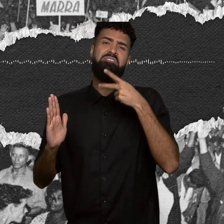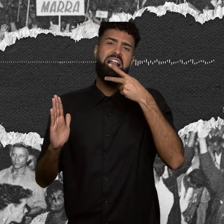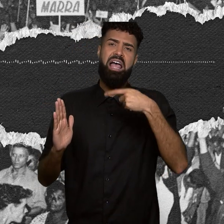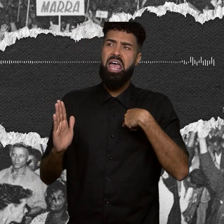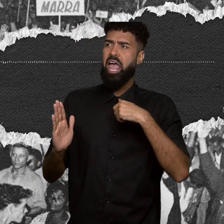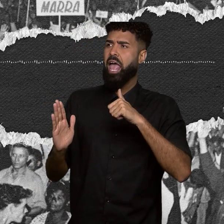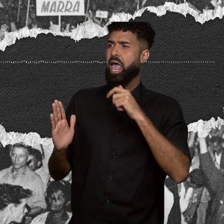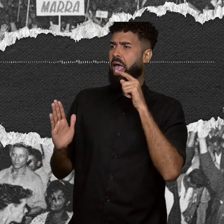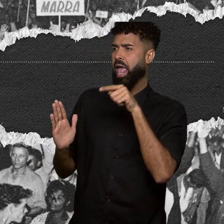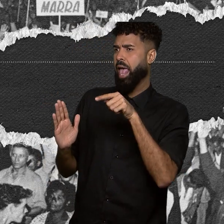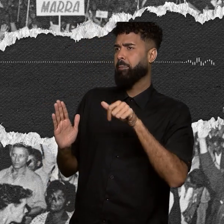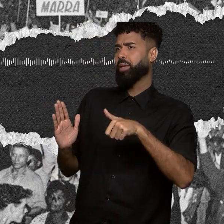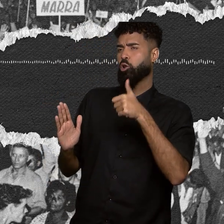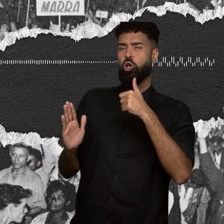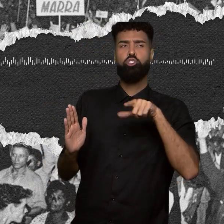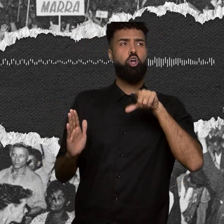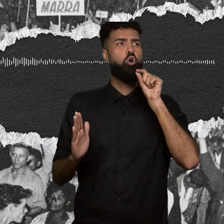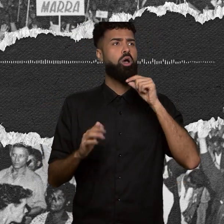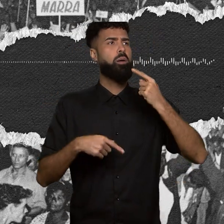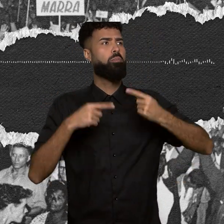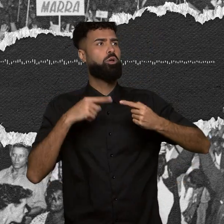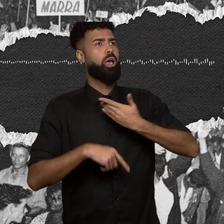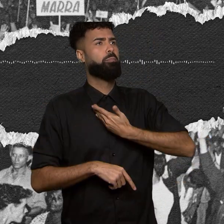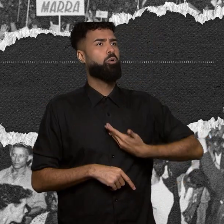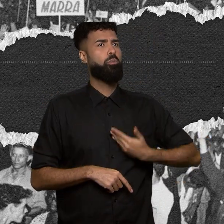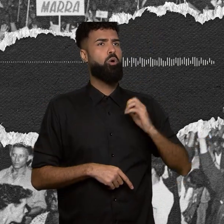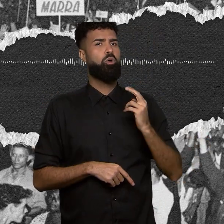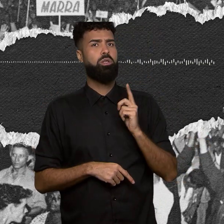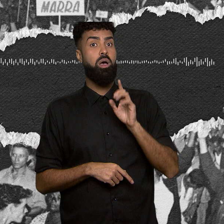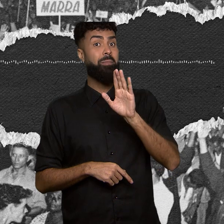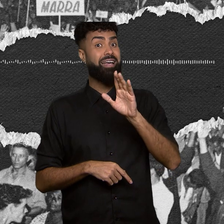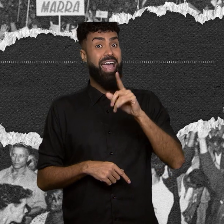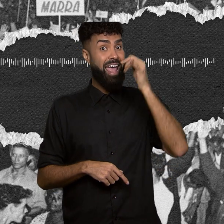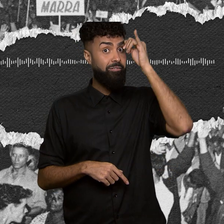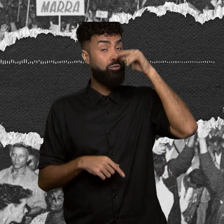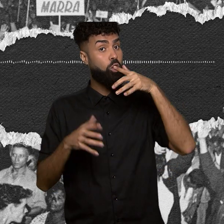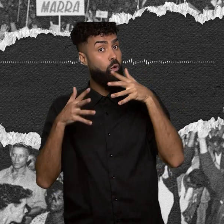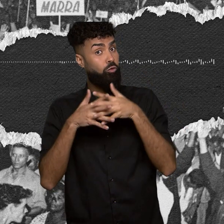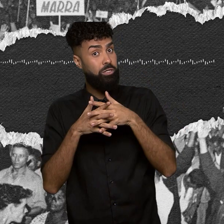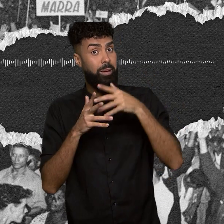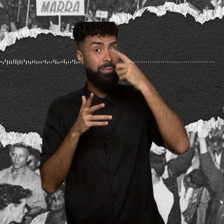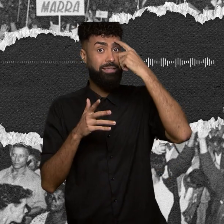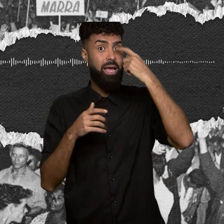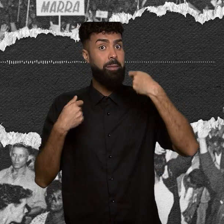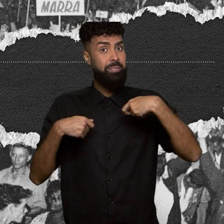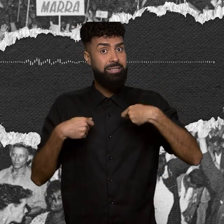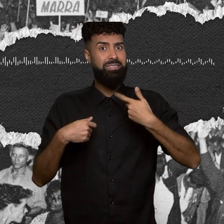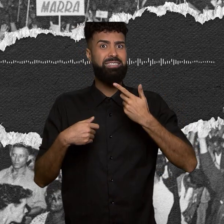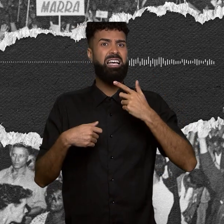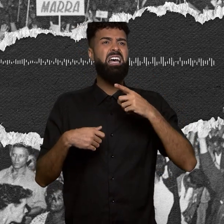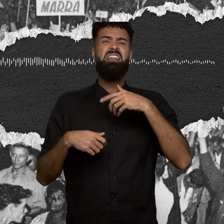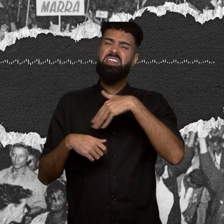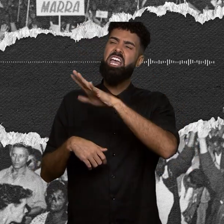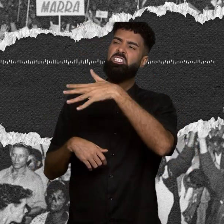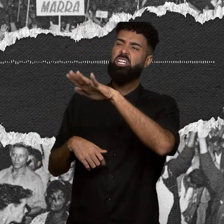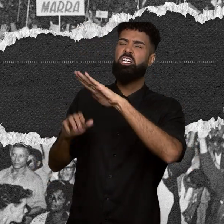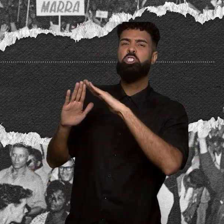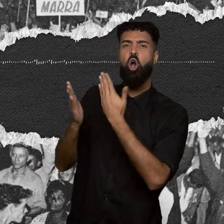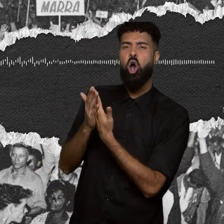escolha como política pública. Mas isso não deve ser confundido com a defesa de escolas de estrutura inadequada que temos até hoje no país.